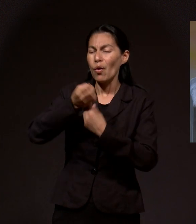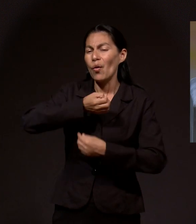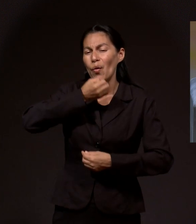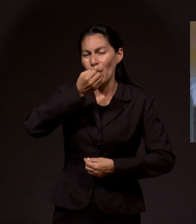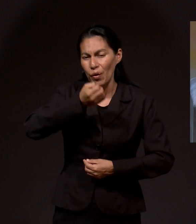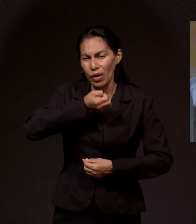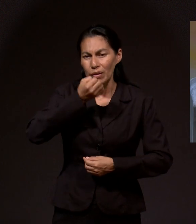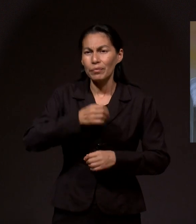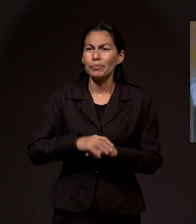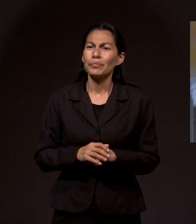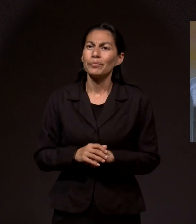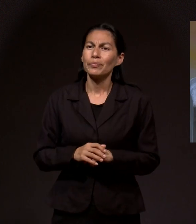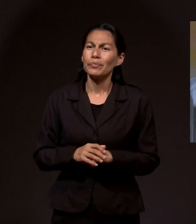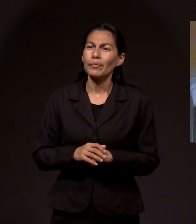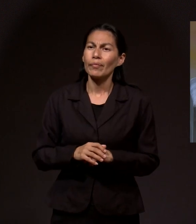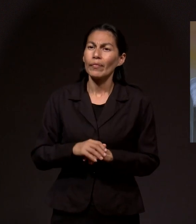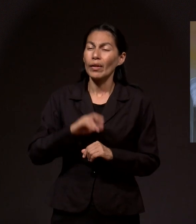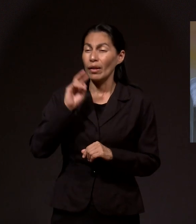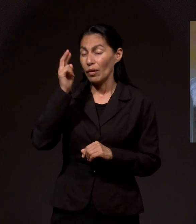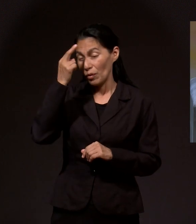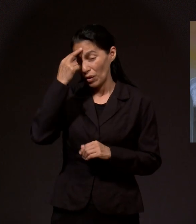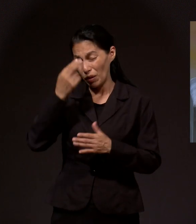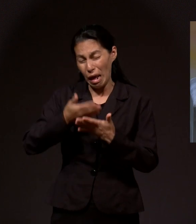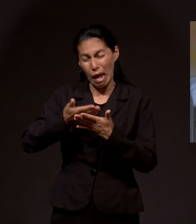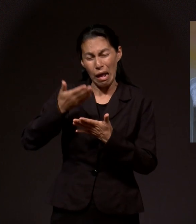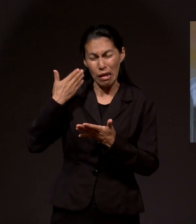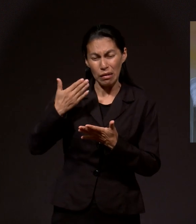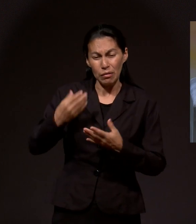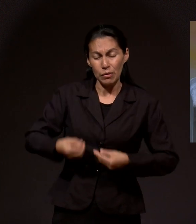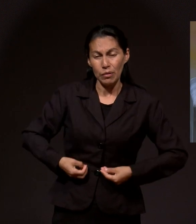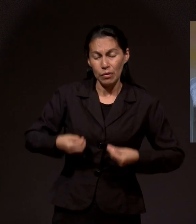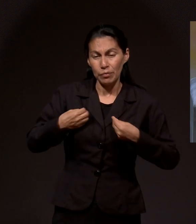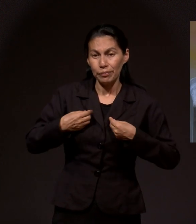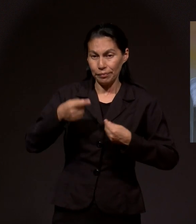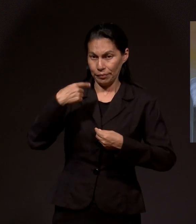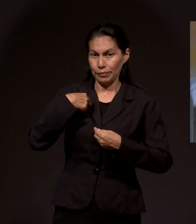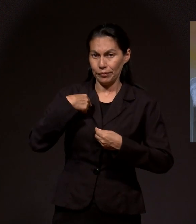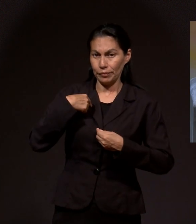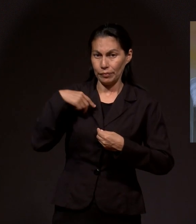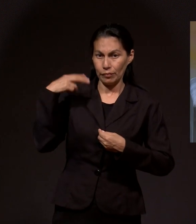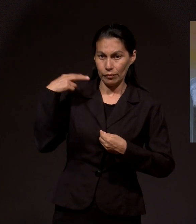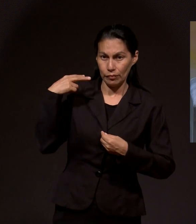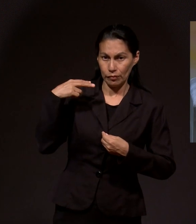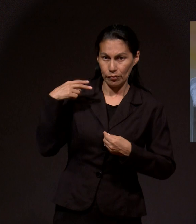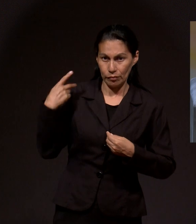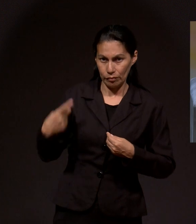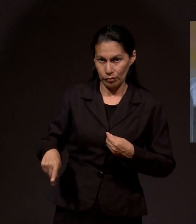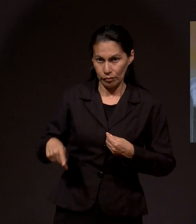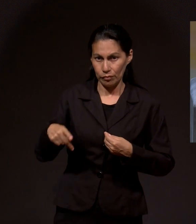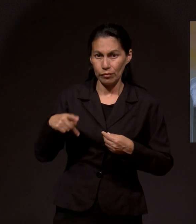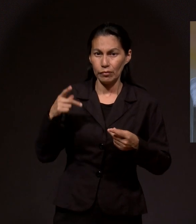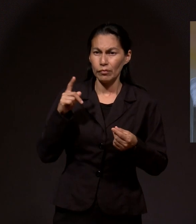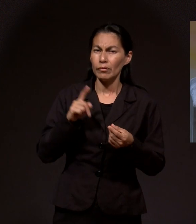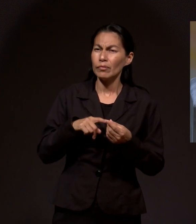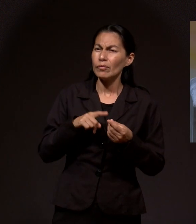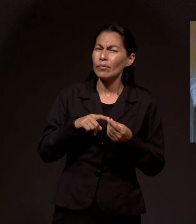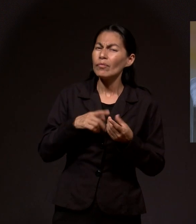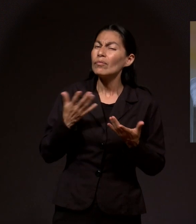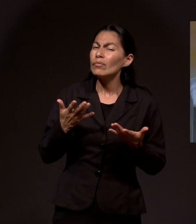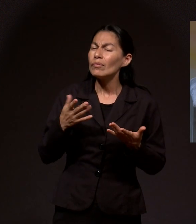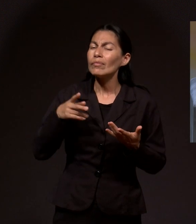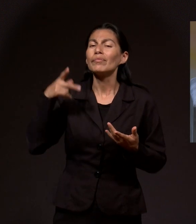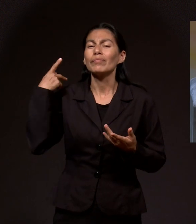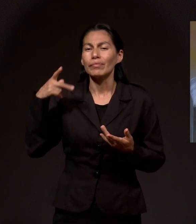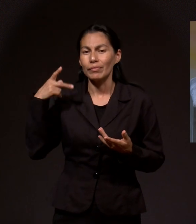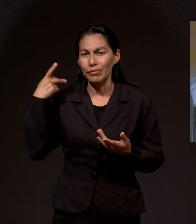que en una ocasión nosotros vivíamos, yo soy del estado de Veracruz, mi esposa de Tabasco, del estado de Tabasco y para